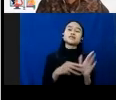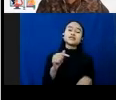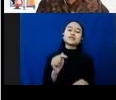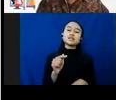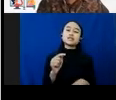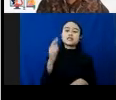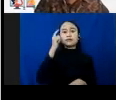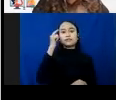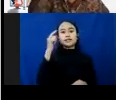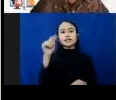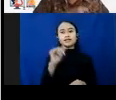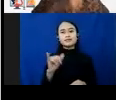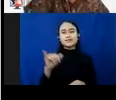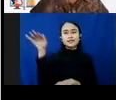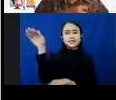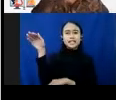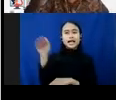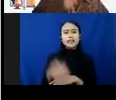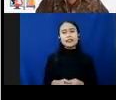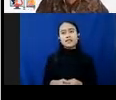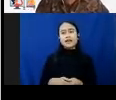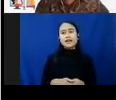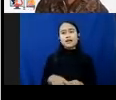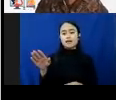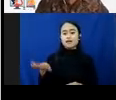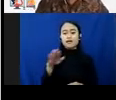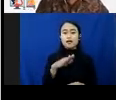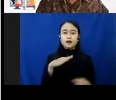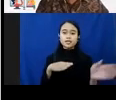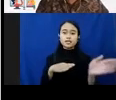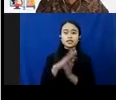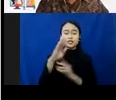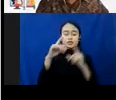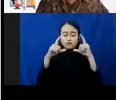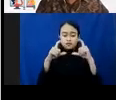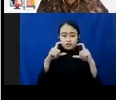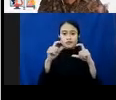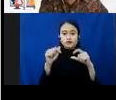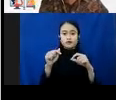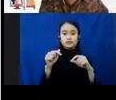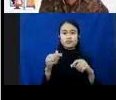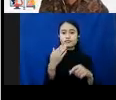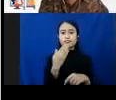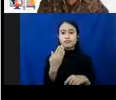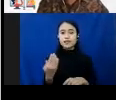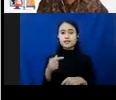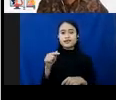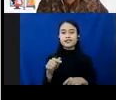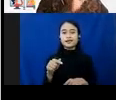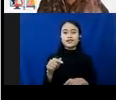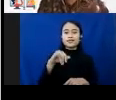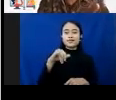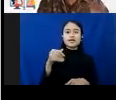sebuah kejahatan. Anak memposting gambar secara sukarela dianggap sebagai sebuah kejahatan. Ini sistem hukum kita harus diperbaiki.